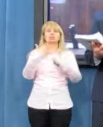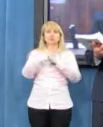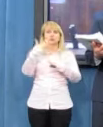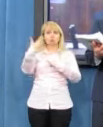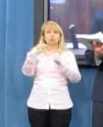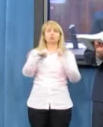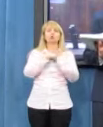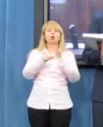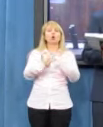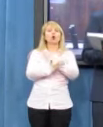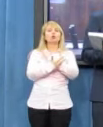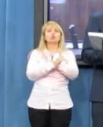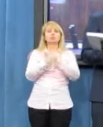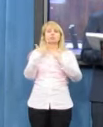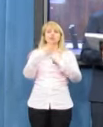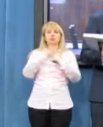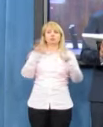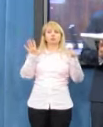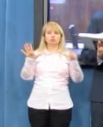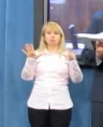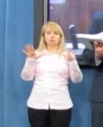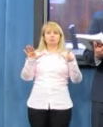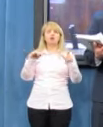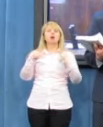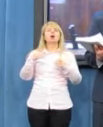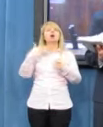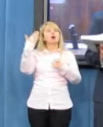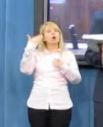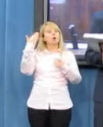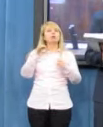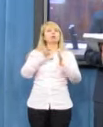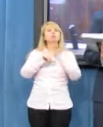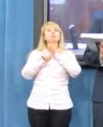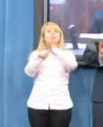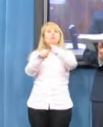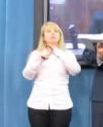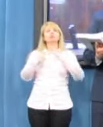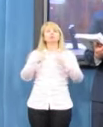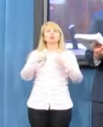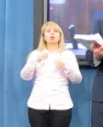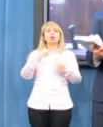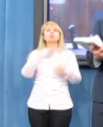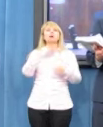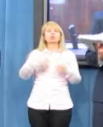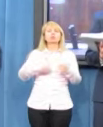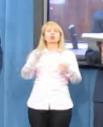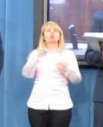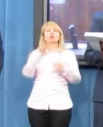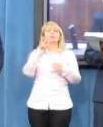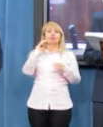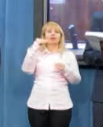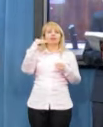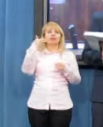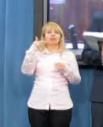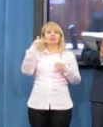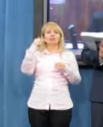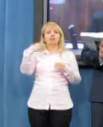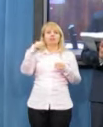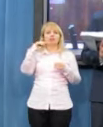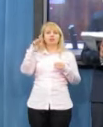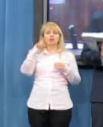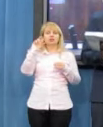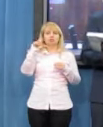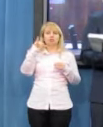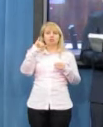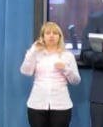do 18.57. Obrady prowadził wicemarszałek Wenderlich. Również pani poseł Skowrońska,